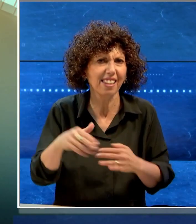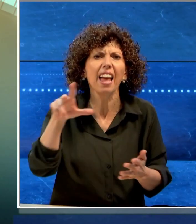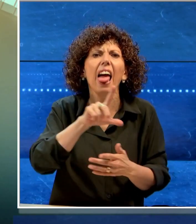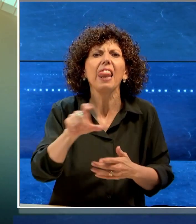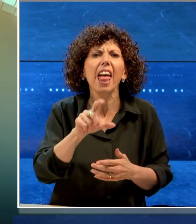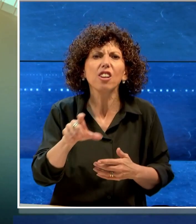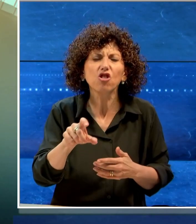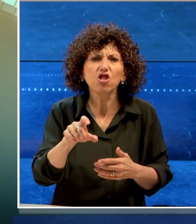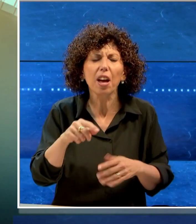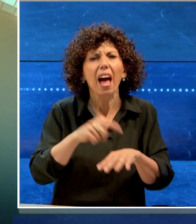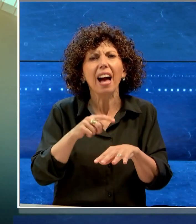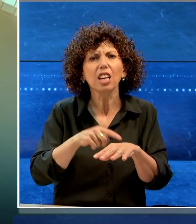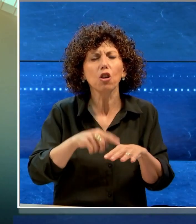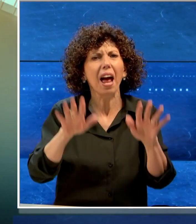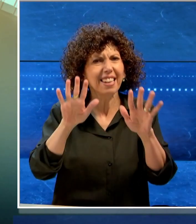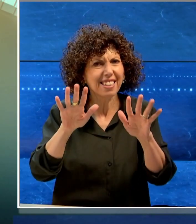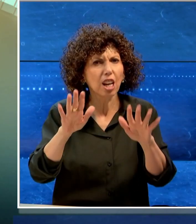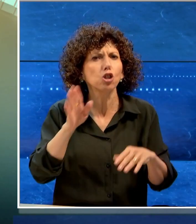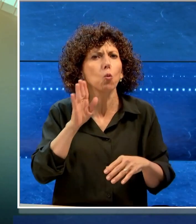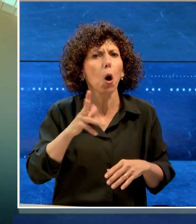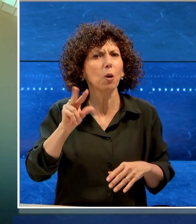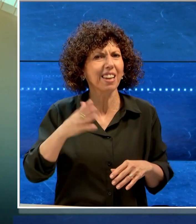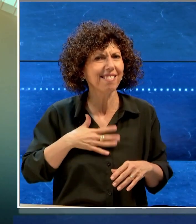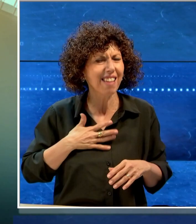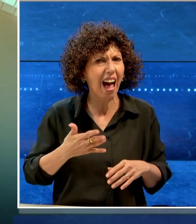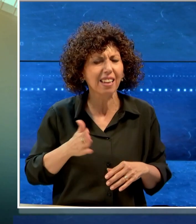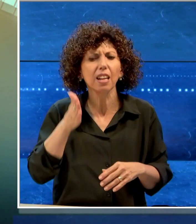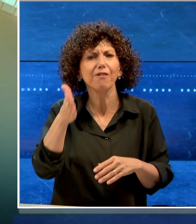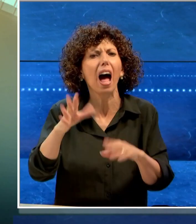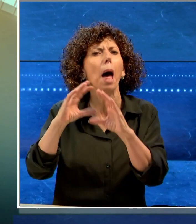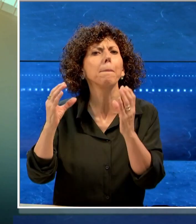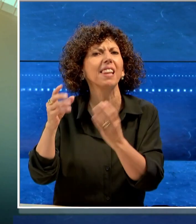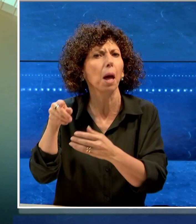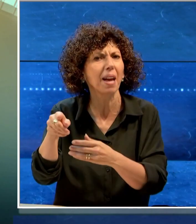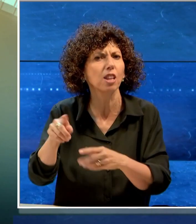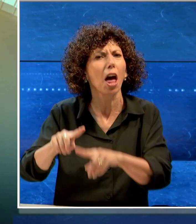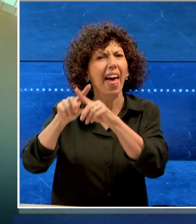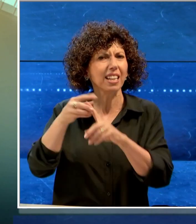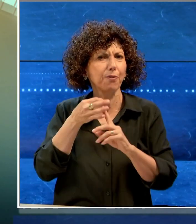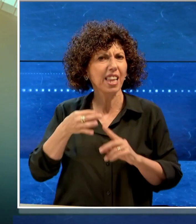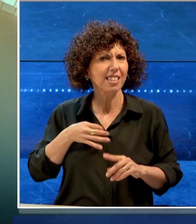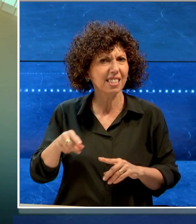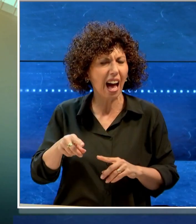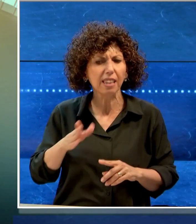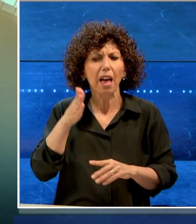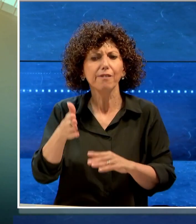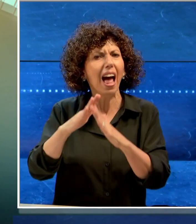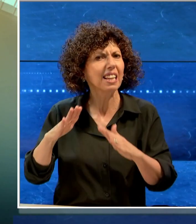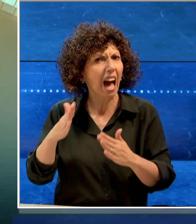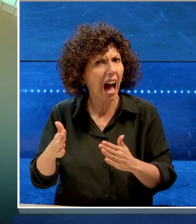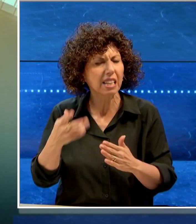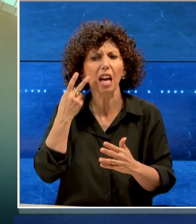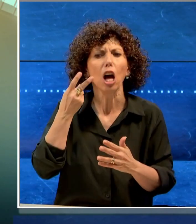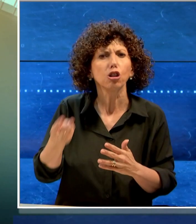intorno alle 22. Un trentenne si sarebbe presentato nell'appartamento della sua fidanzata. Entrando in casa